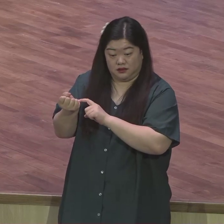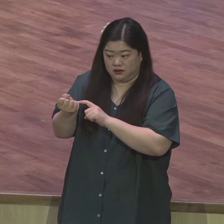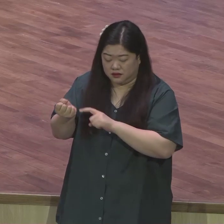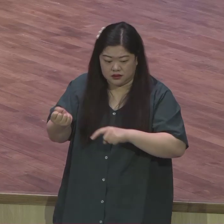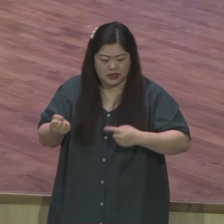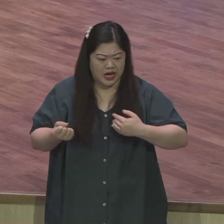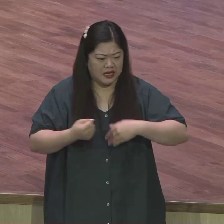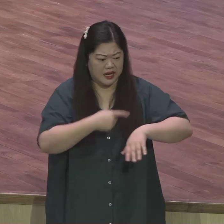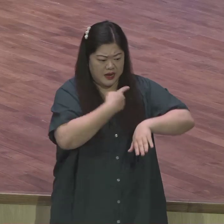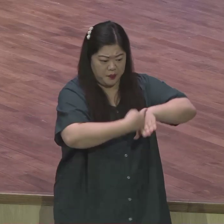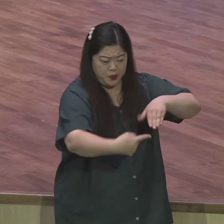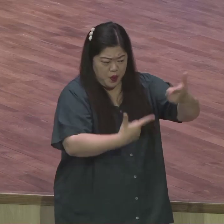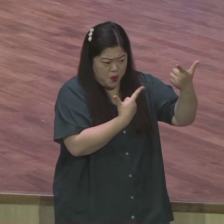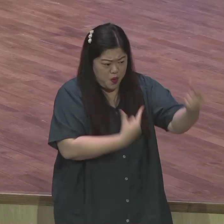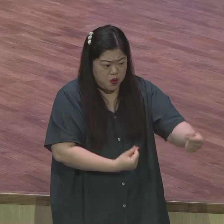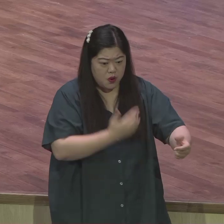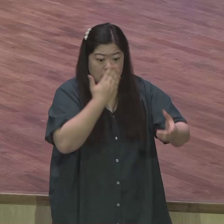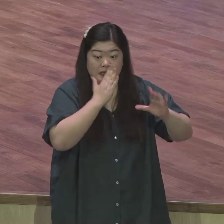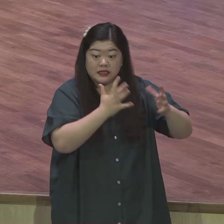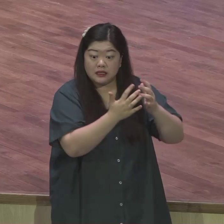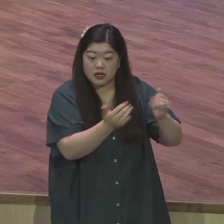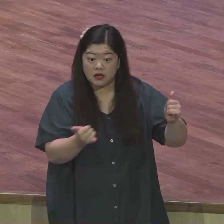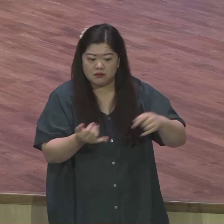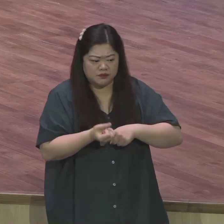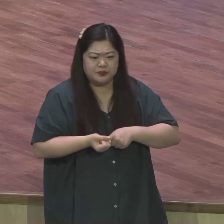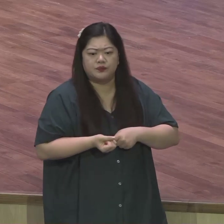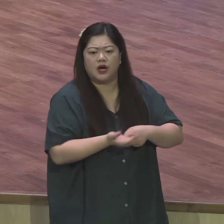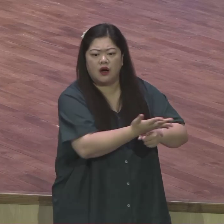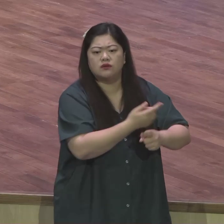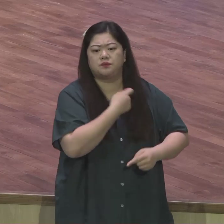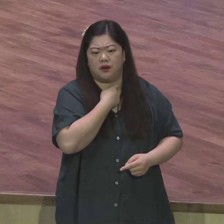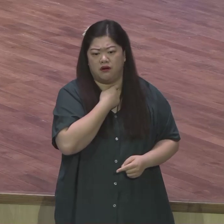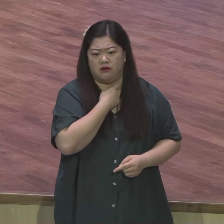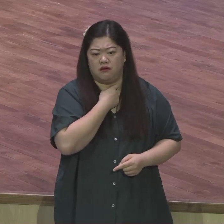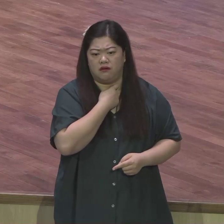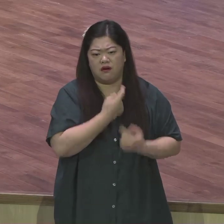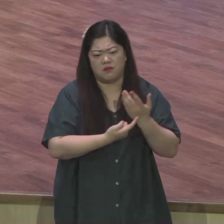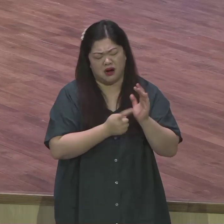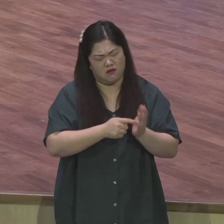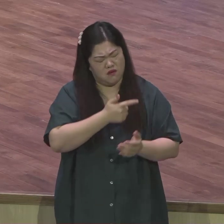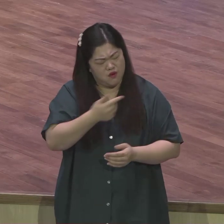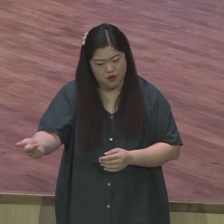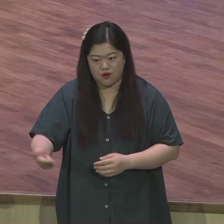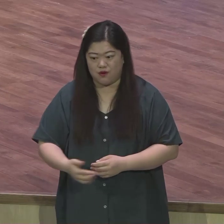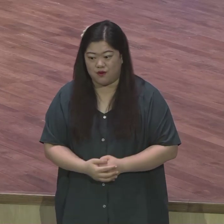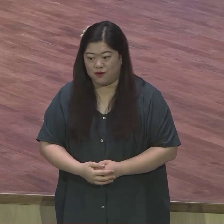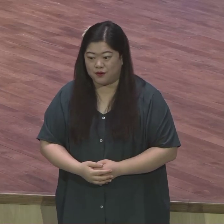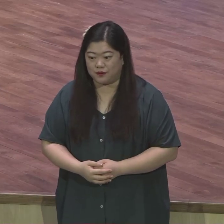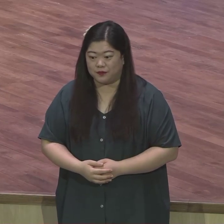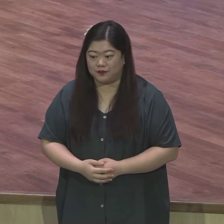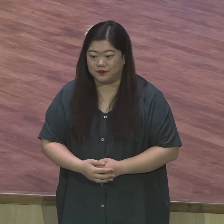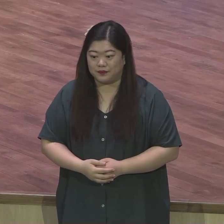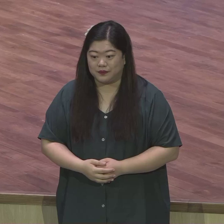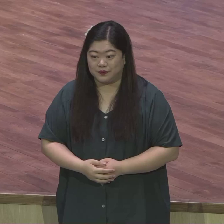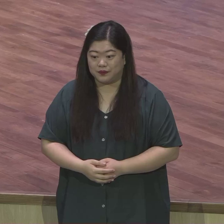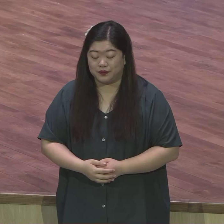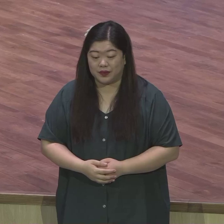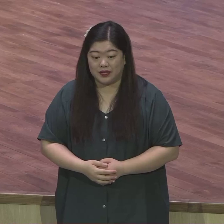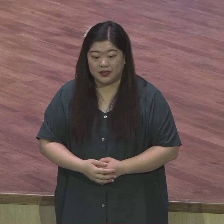자기 민족에게 그렇게 증거하고 싶었던 사람입니다 자신을 그야말로